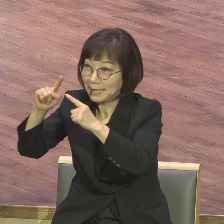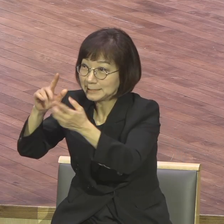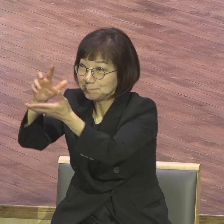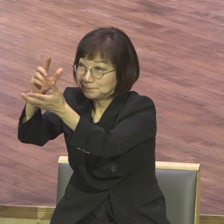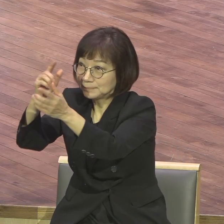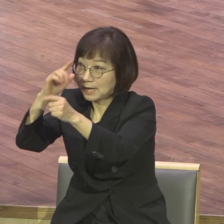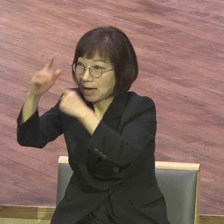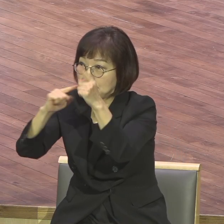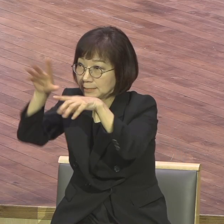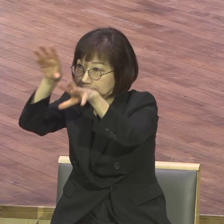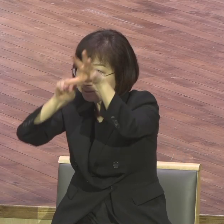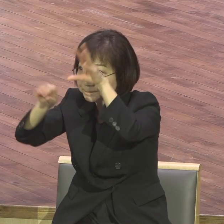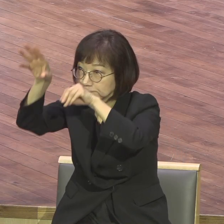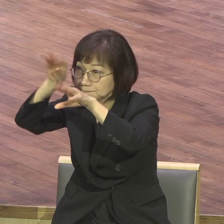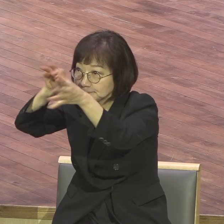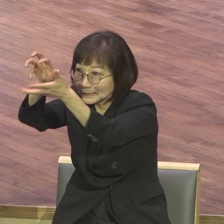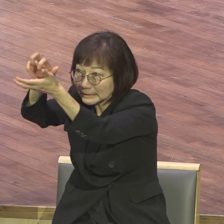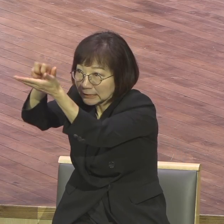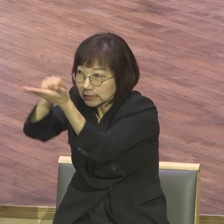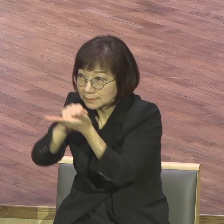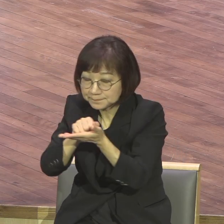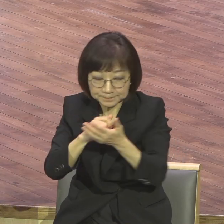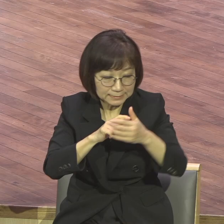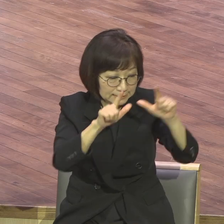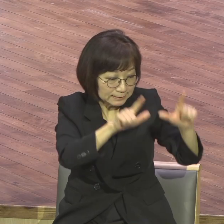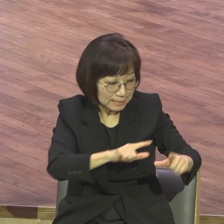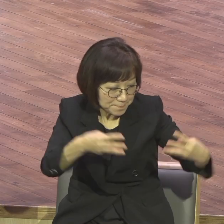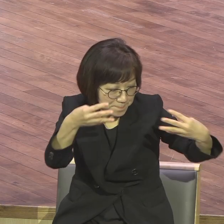삶속에 적용이 됩니다 나가는 순간 다 날아갔고요